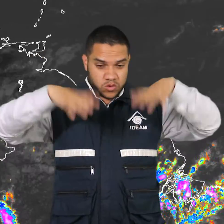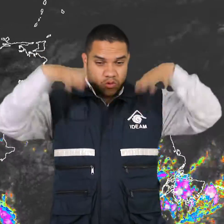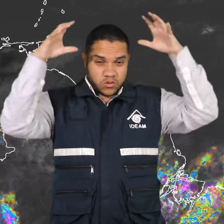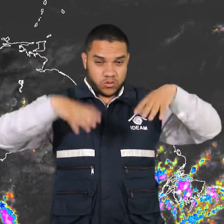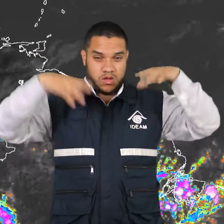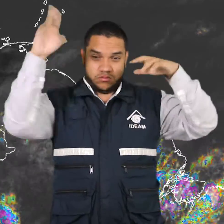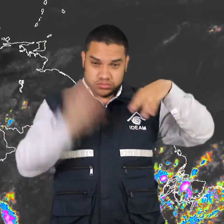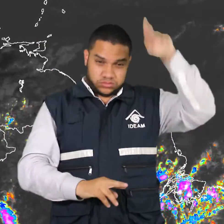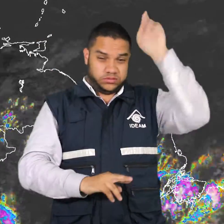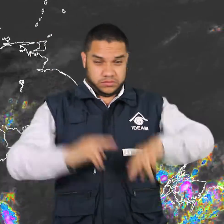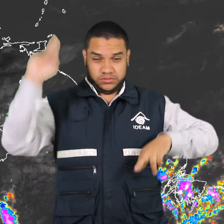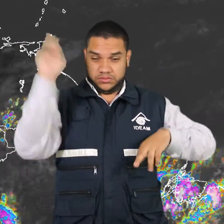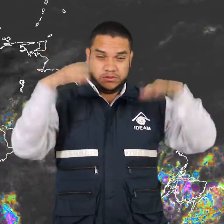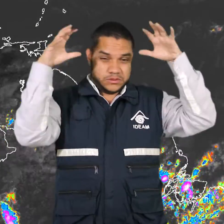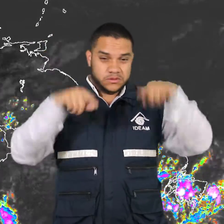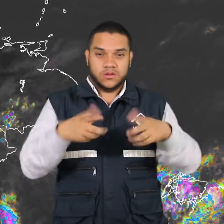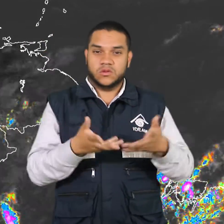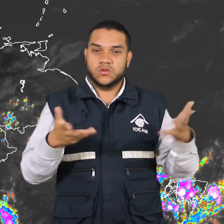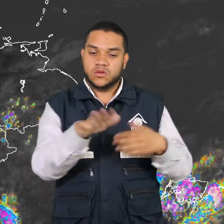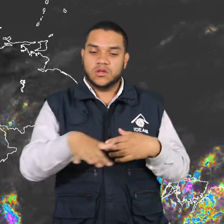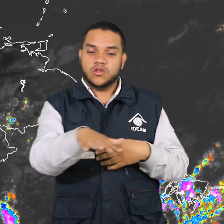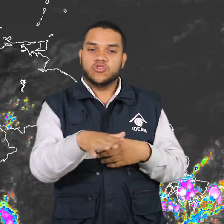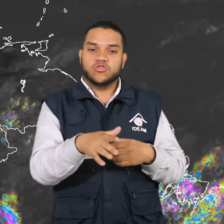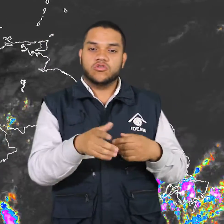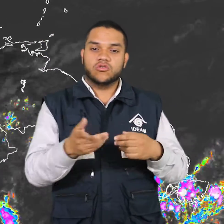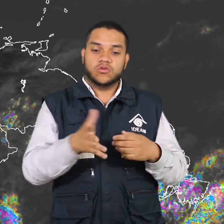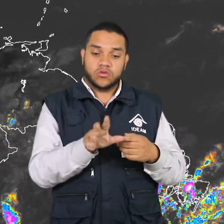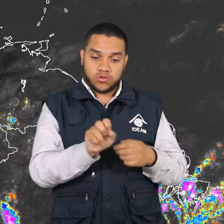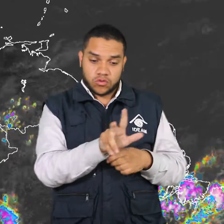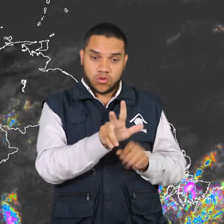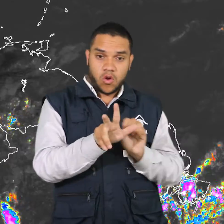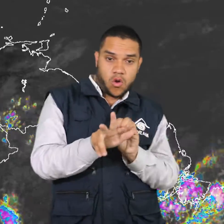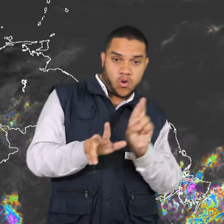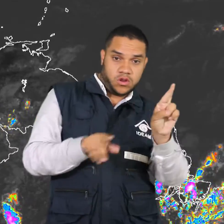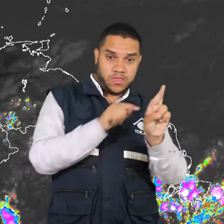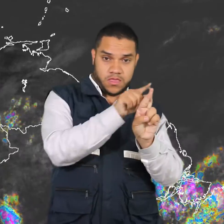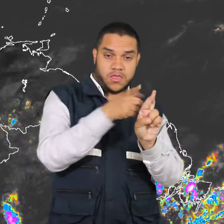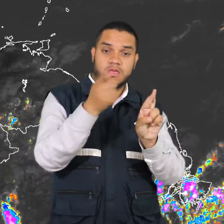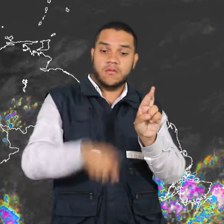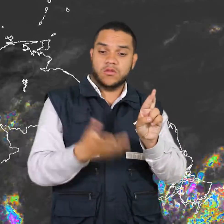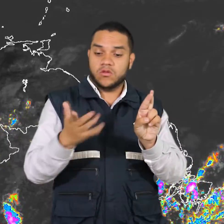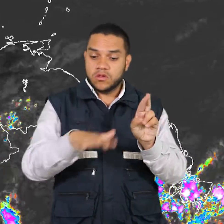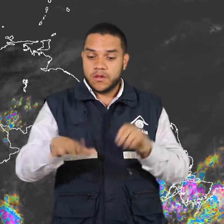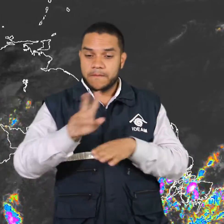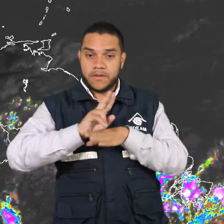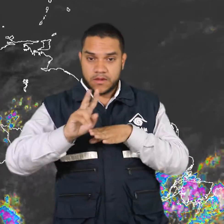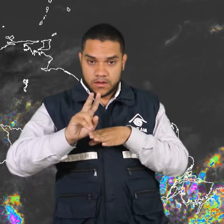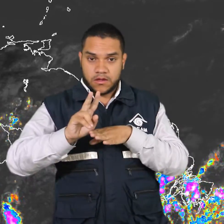eléctrica se presenta en sectores del pie de monte de la cordillera oriental y en algunas zonas de Bichada, oriente de